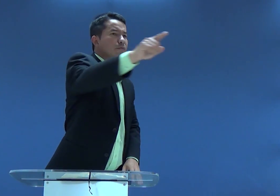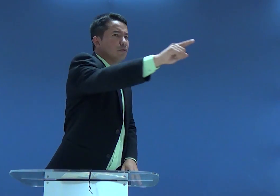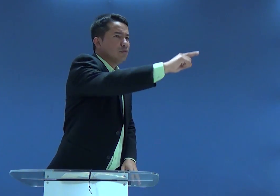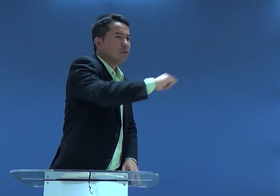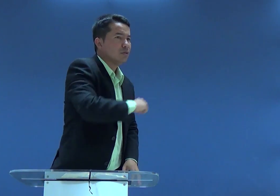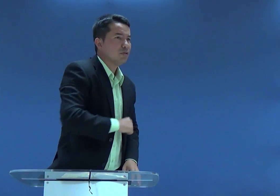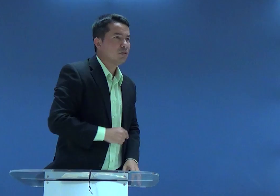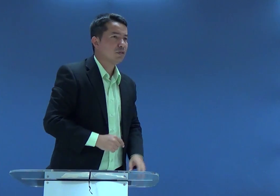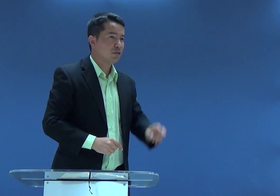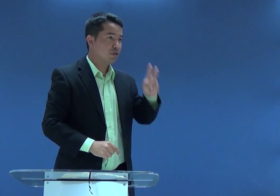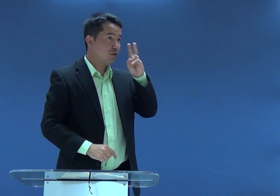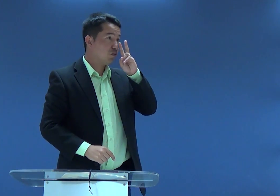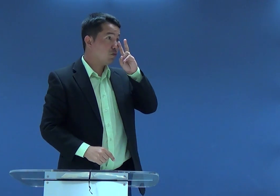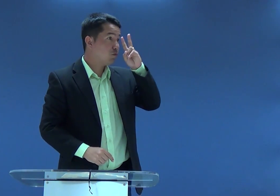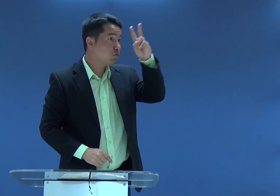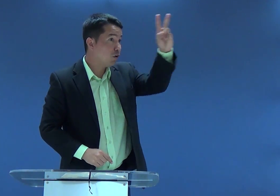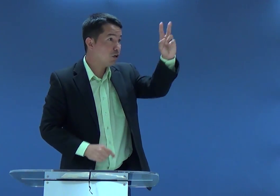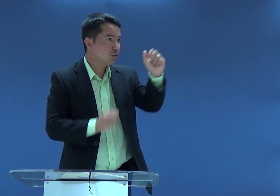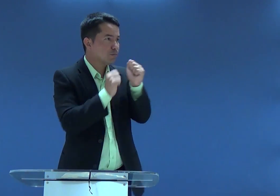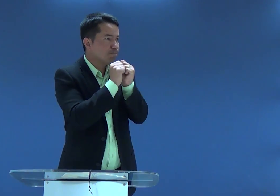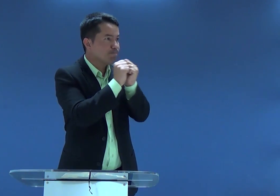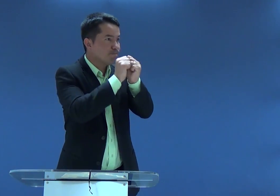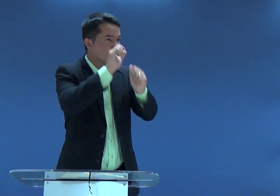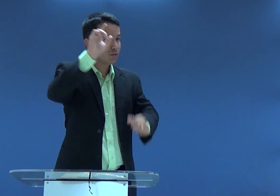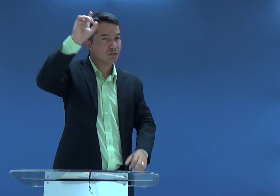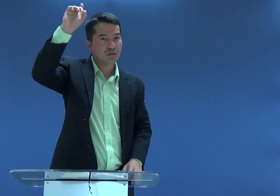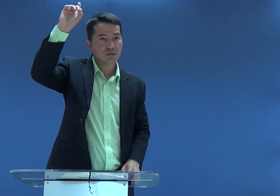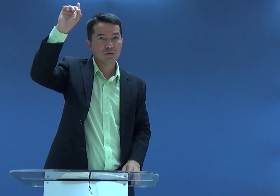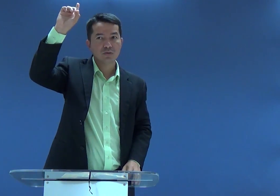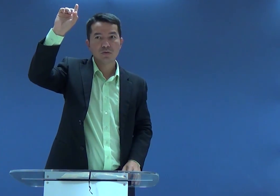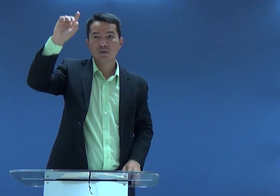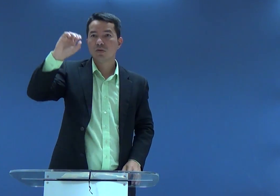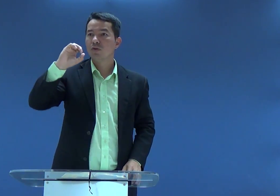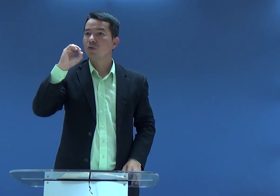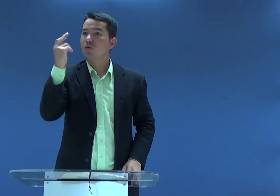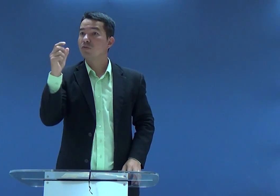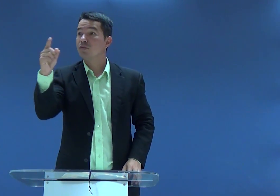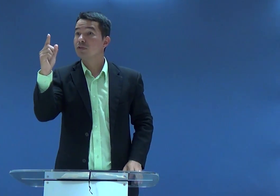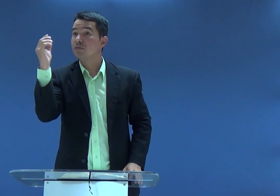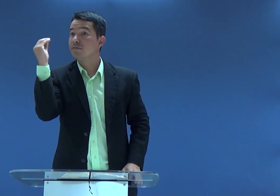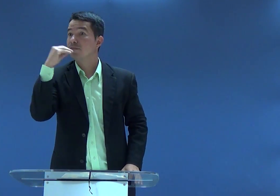mas e vocês? a sua força está em quem? está em Deus?